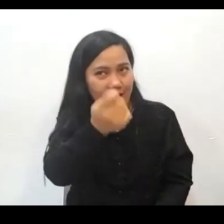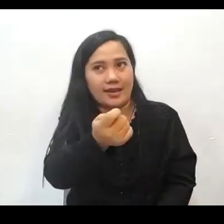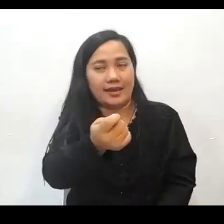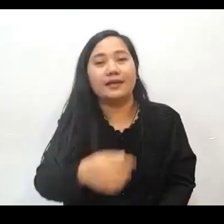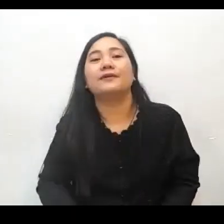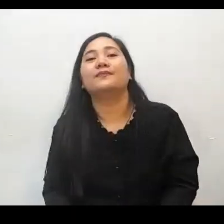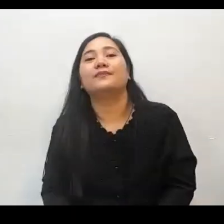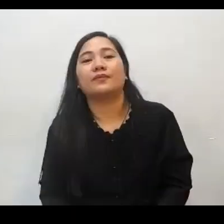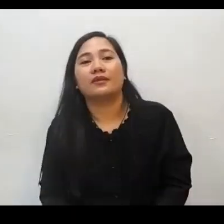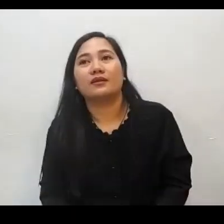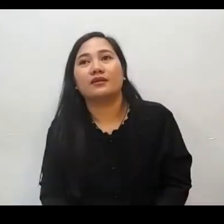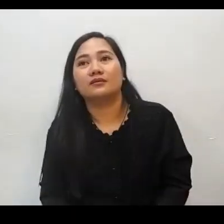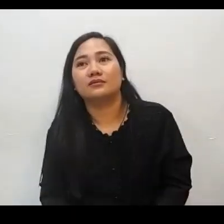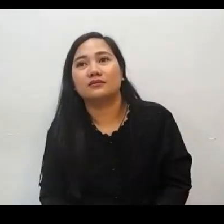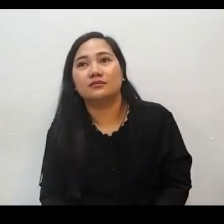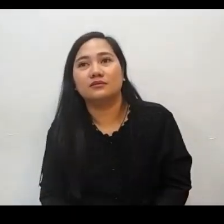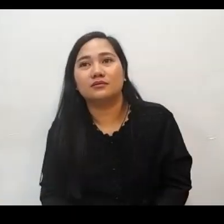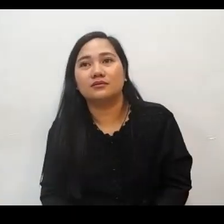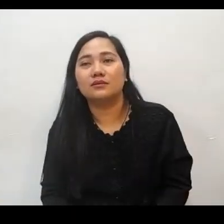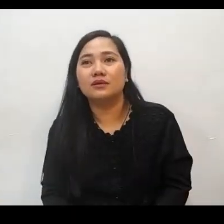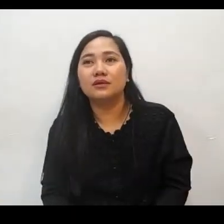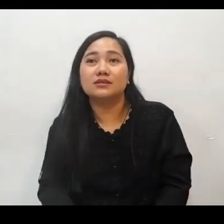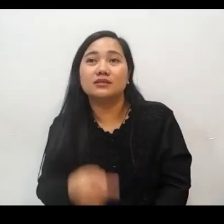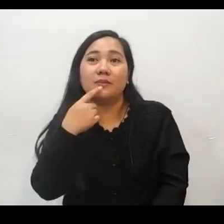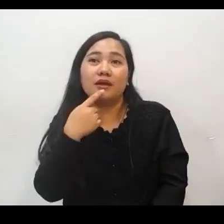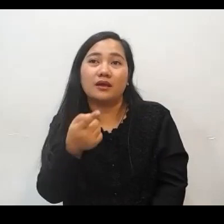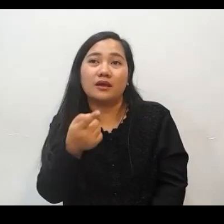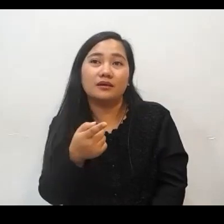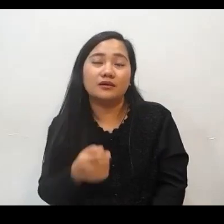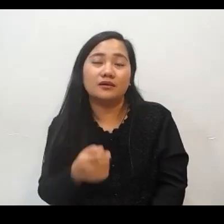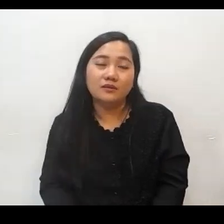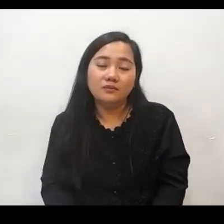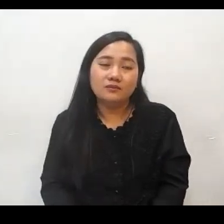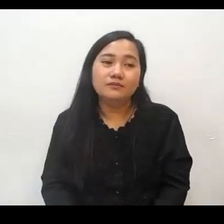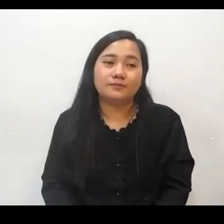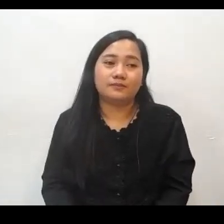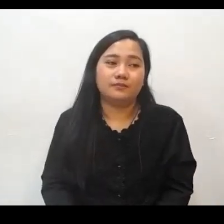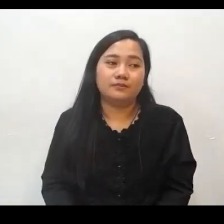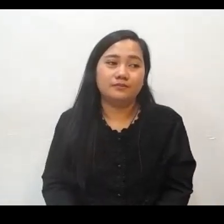Kaya dito sa versikulo 37 sanabi po yung saksi ay gaya po ng buwan